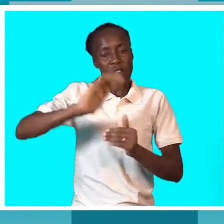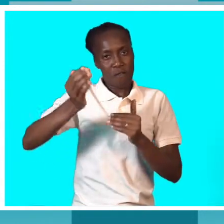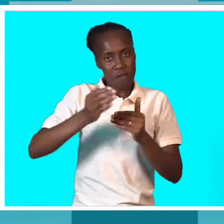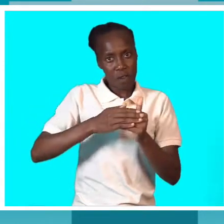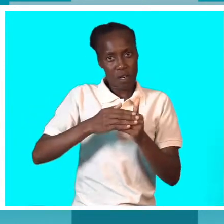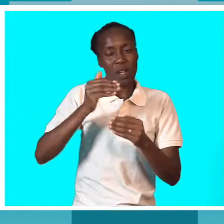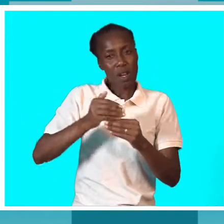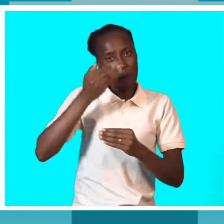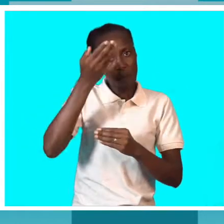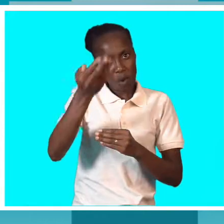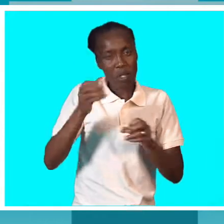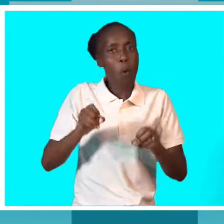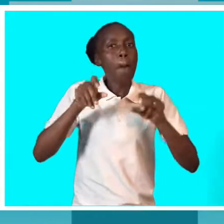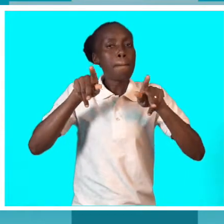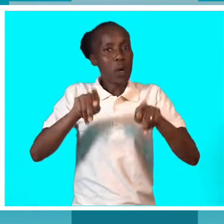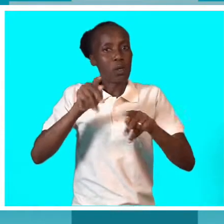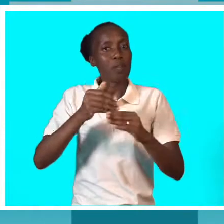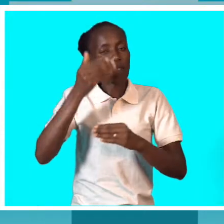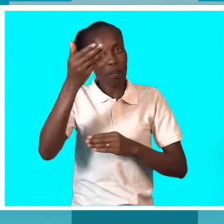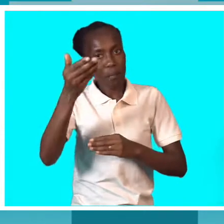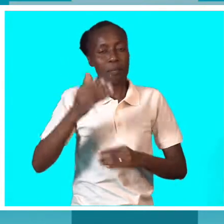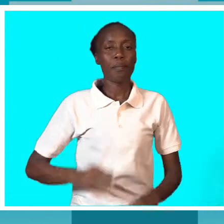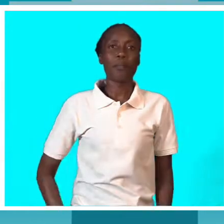muito obrigado. Nós voltamos numa próxima oportunidade. Até lá.